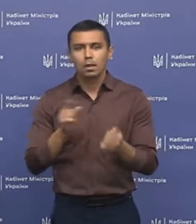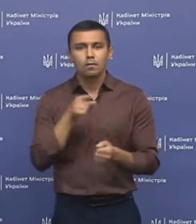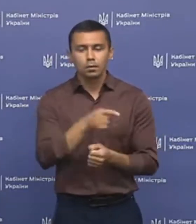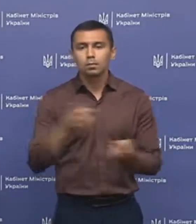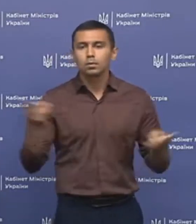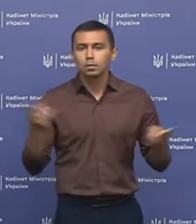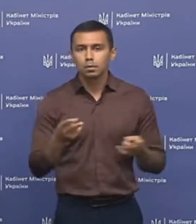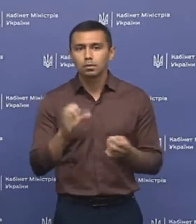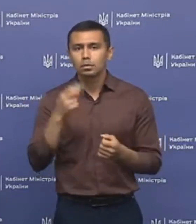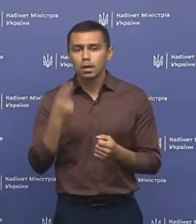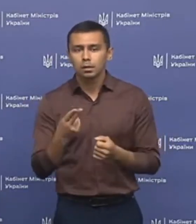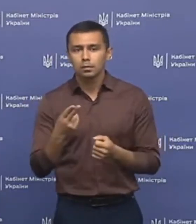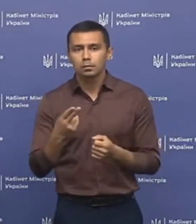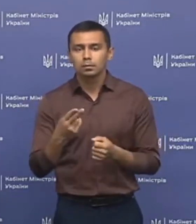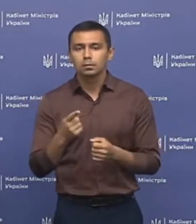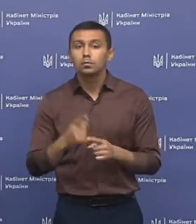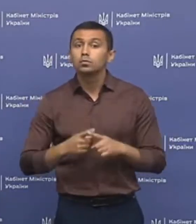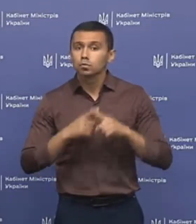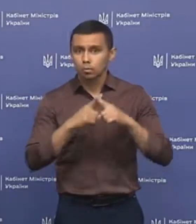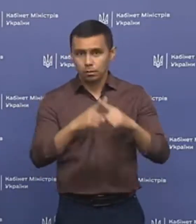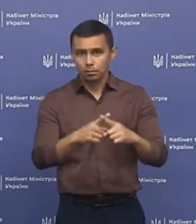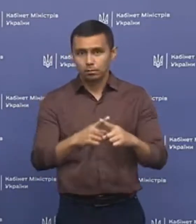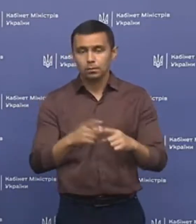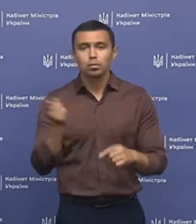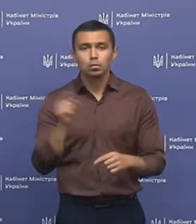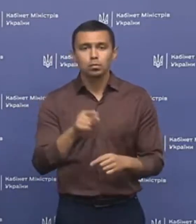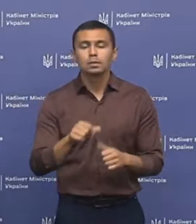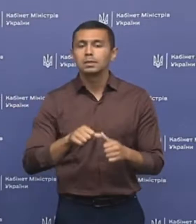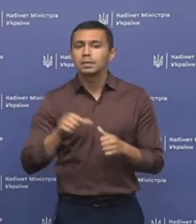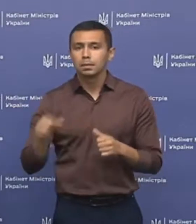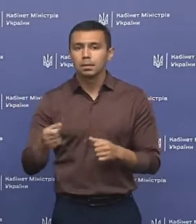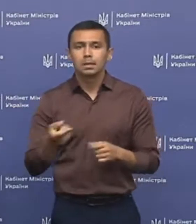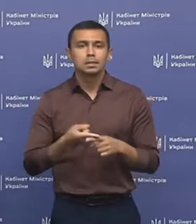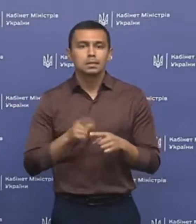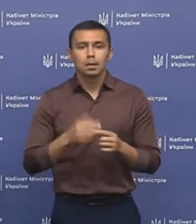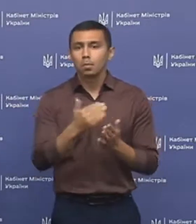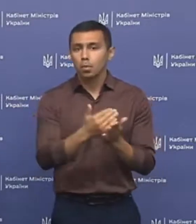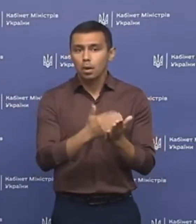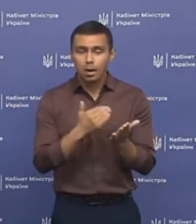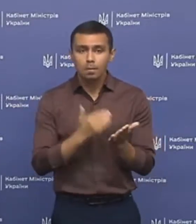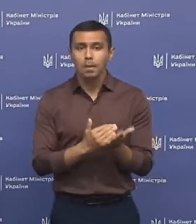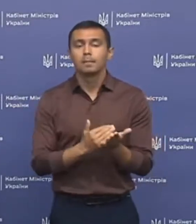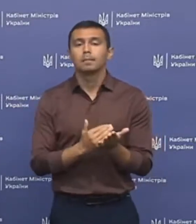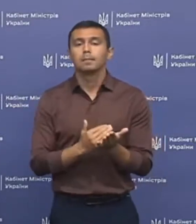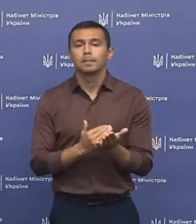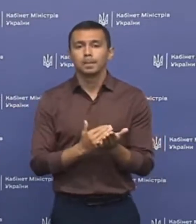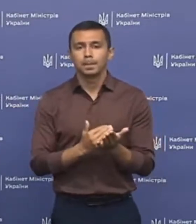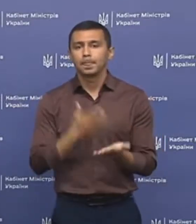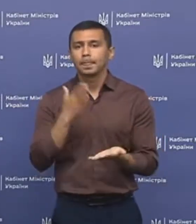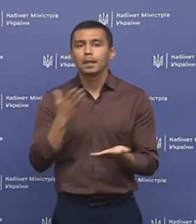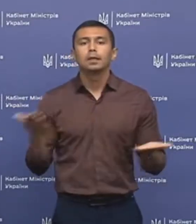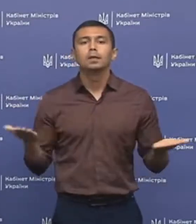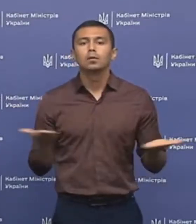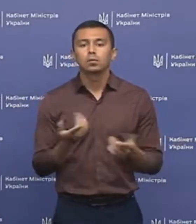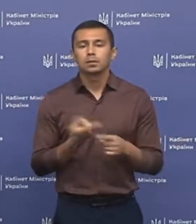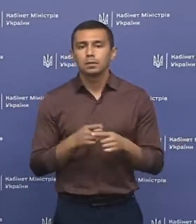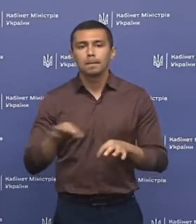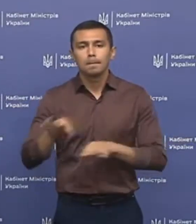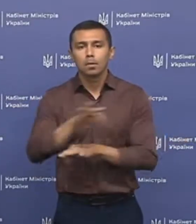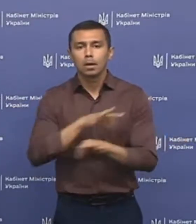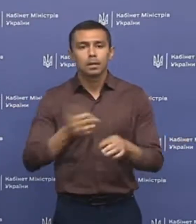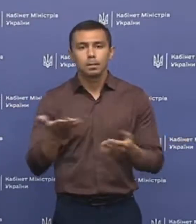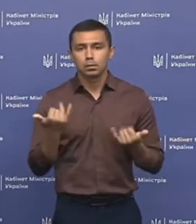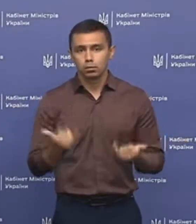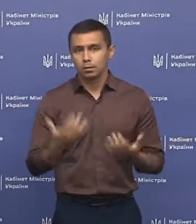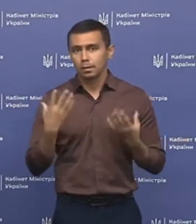але вони потребують соціального супроводу. Тому саме ця програма, яку цей проєкт,